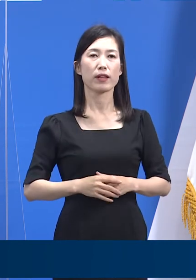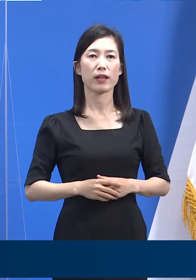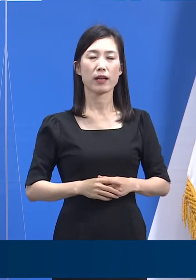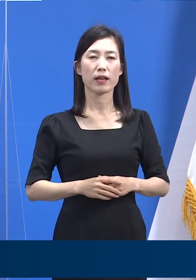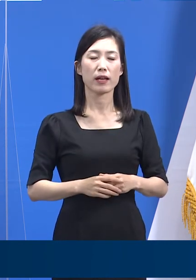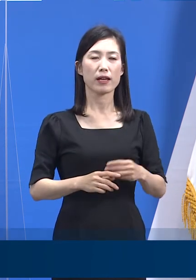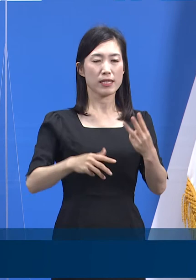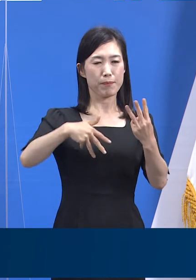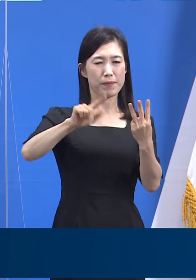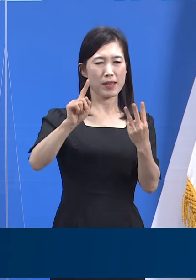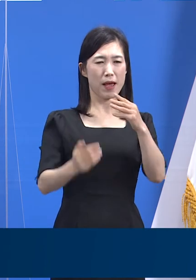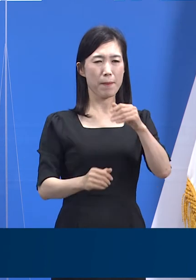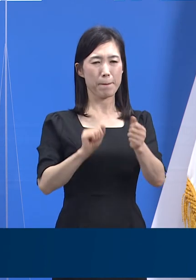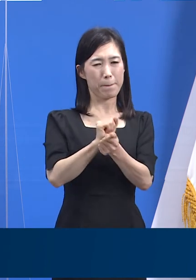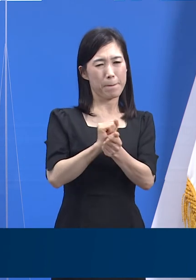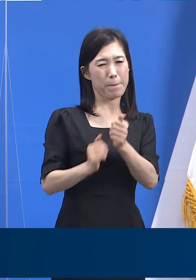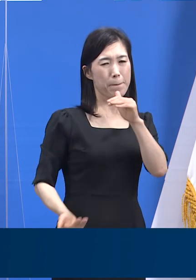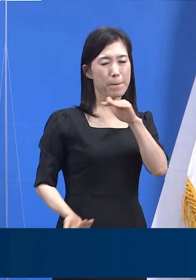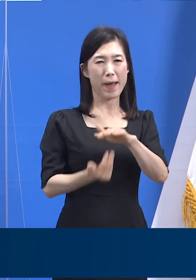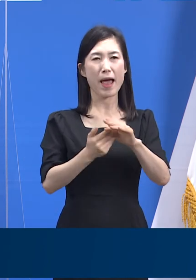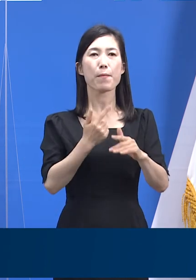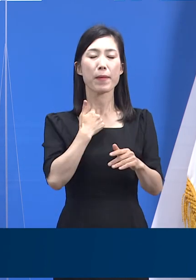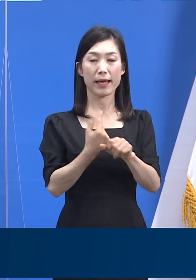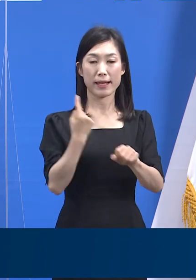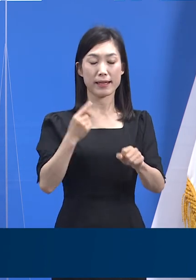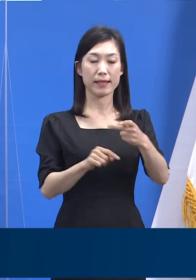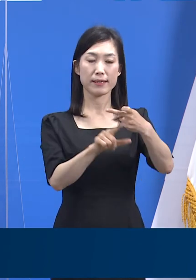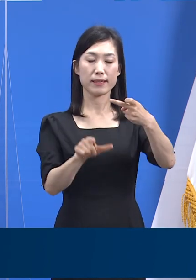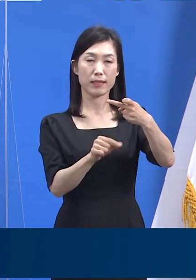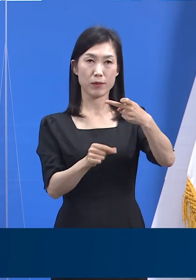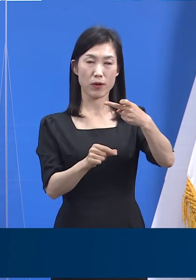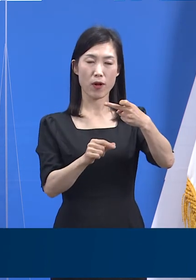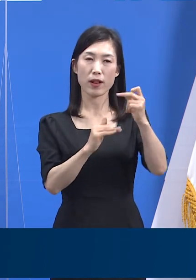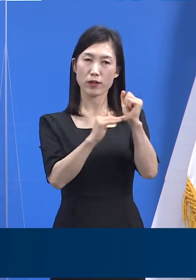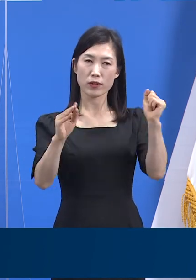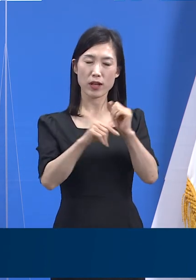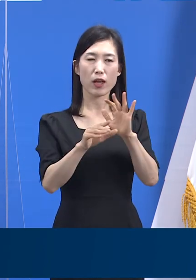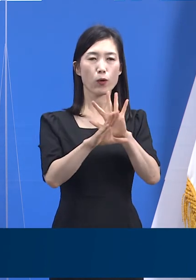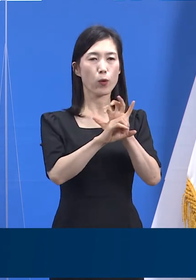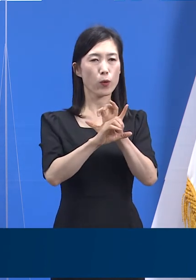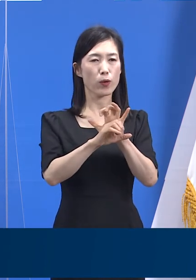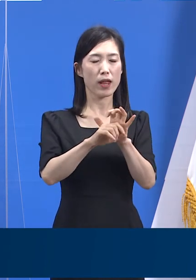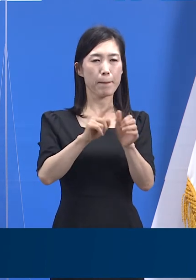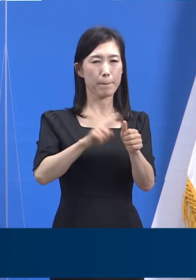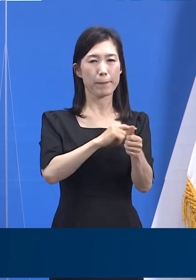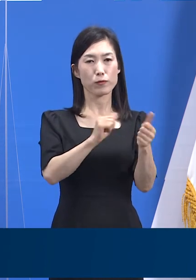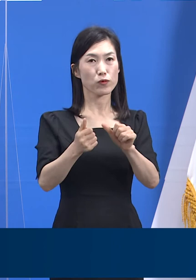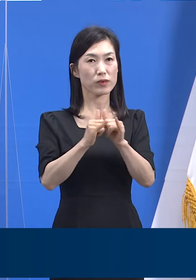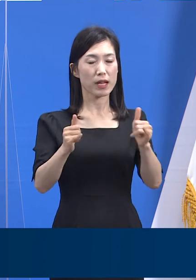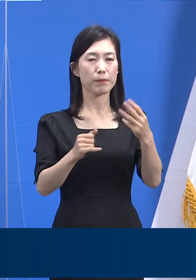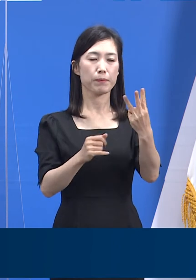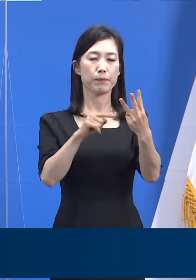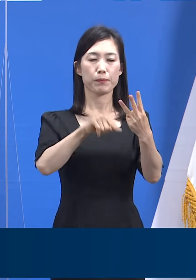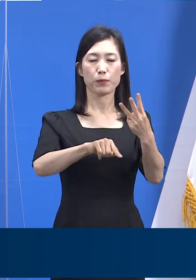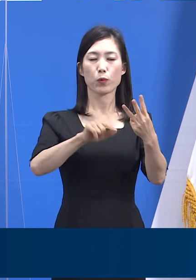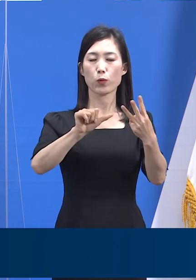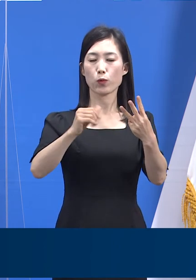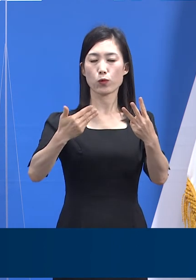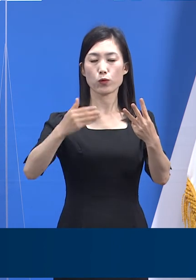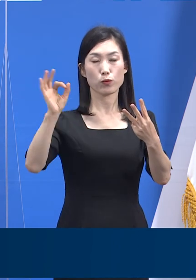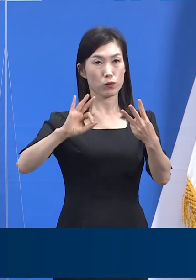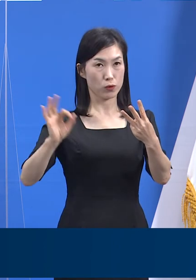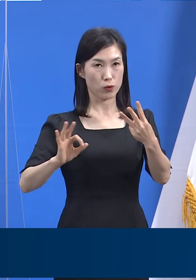3차 유행의 파고가 높고 거셌던 지난해 12월 코로나19 감염자의 사망률은 3.59